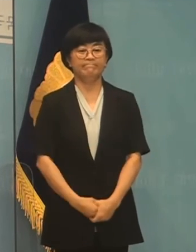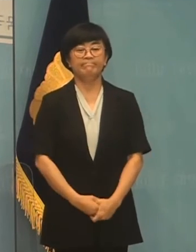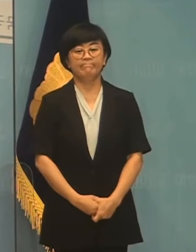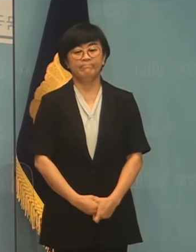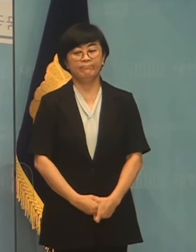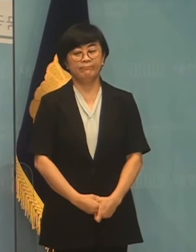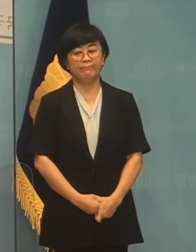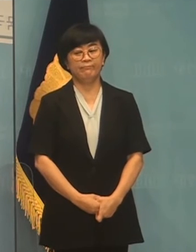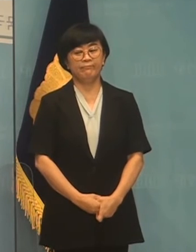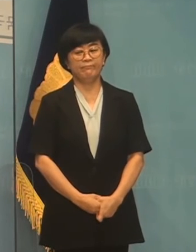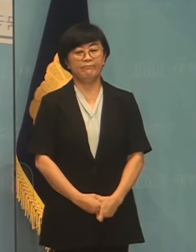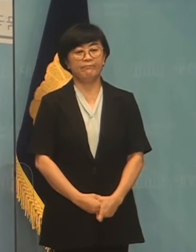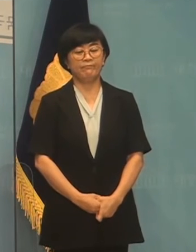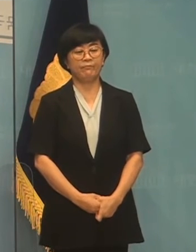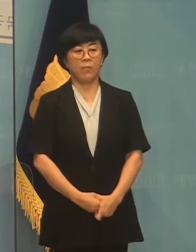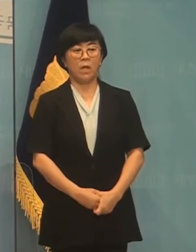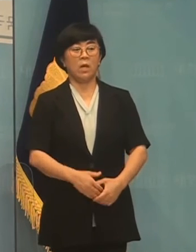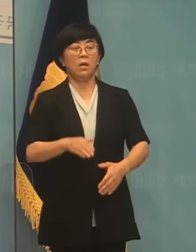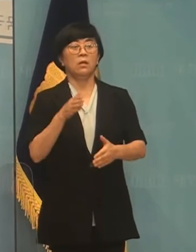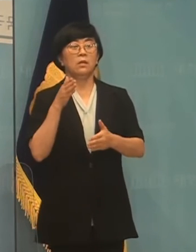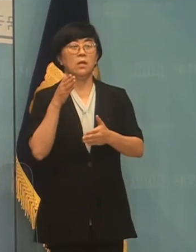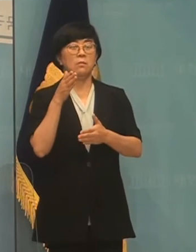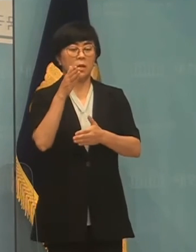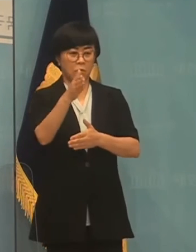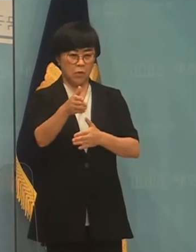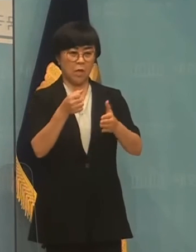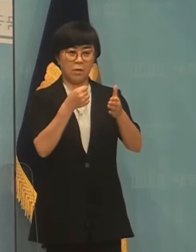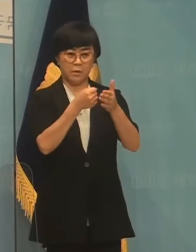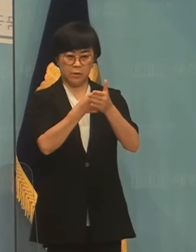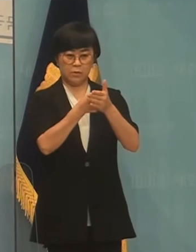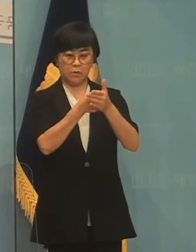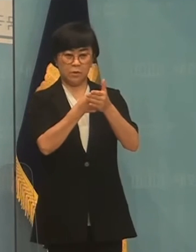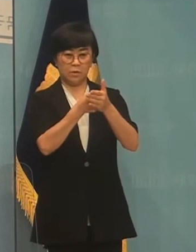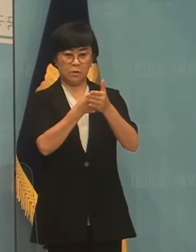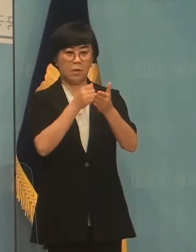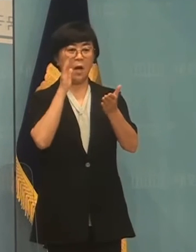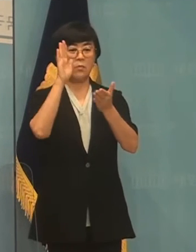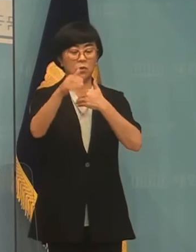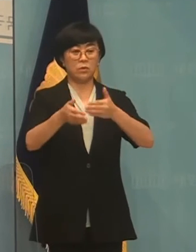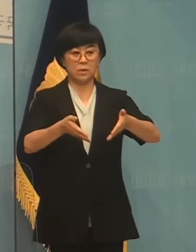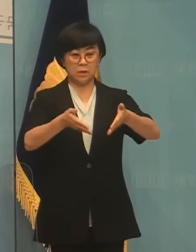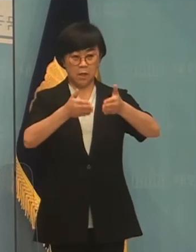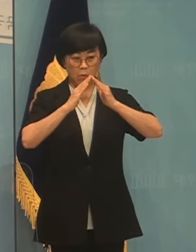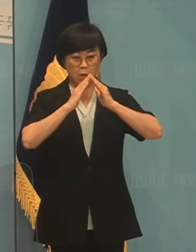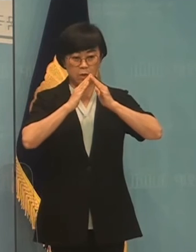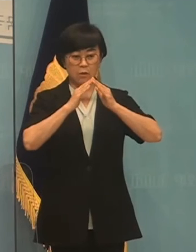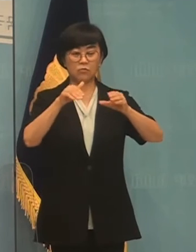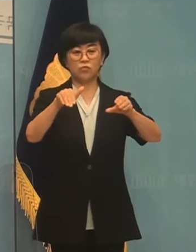이런 일반 구인식의 결정이란 앞으로 신설되는